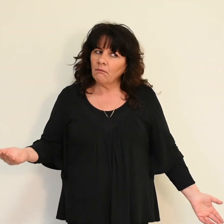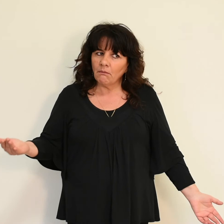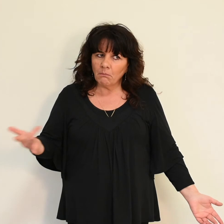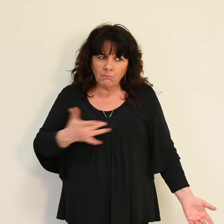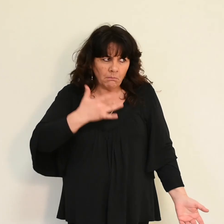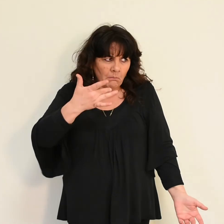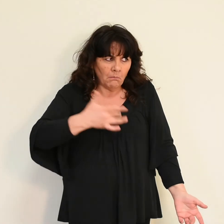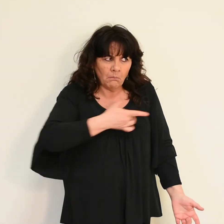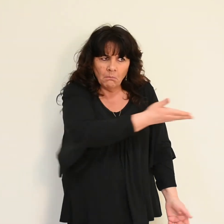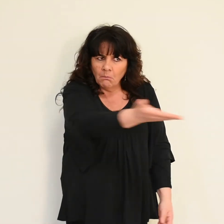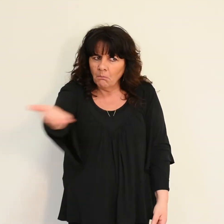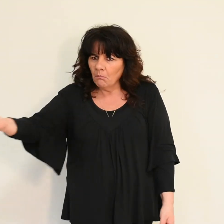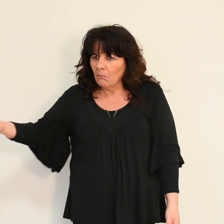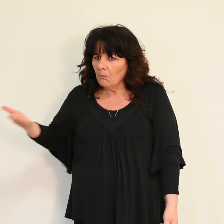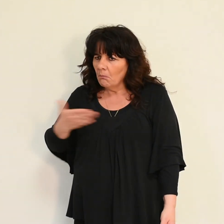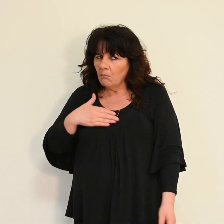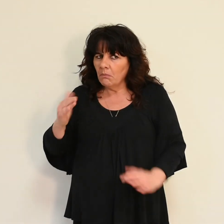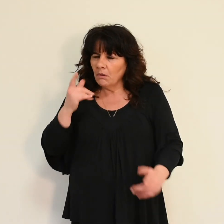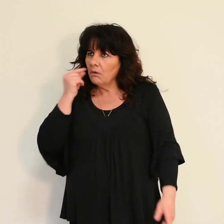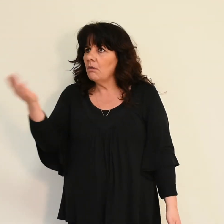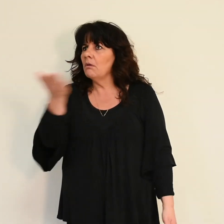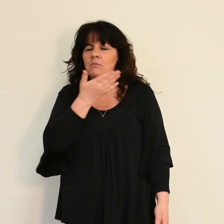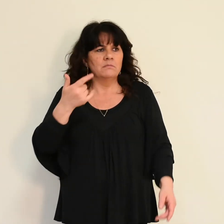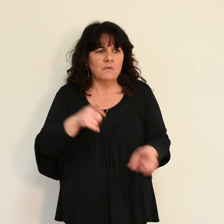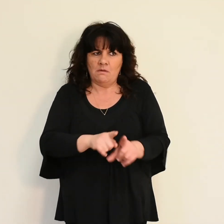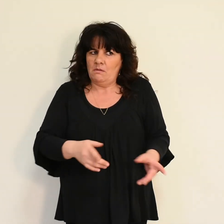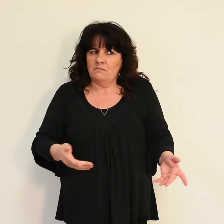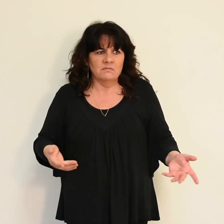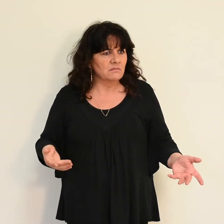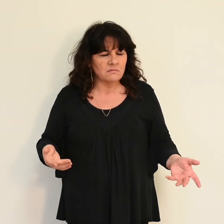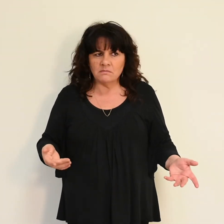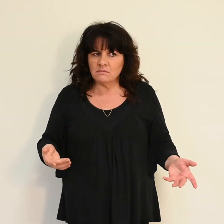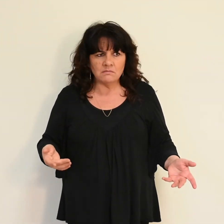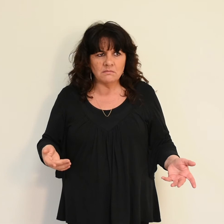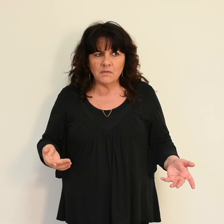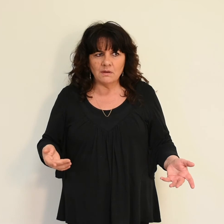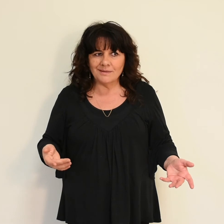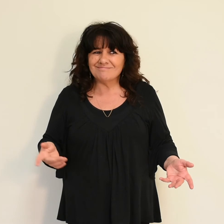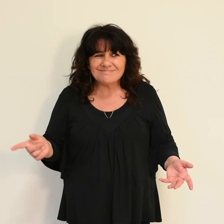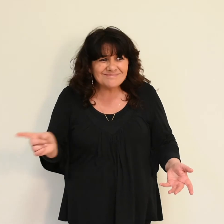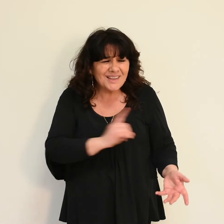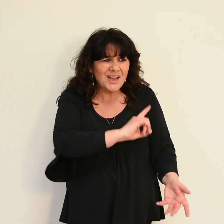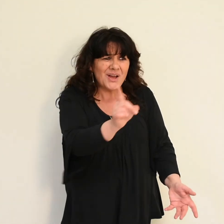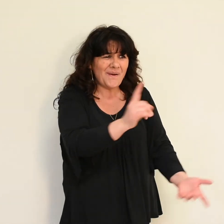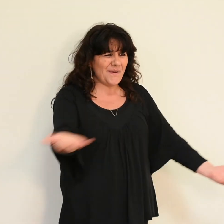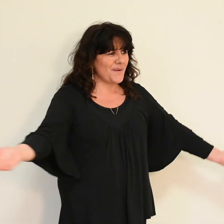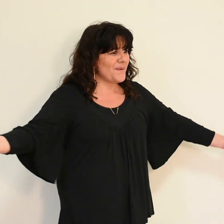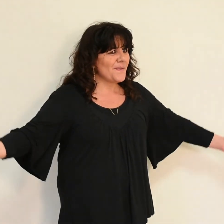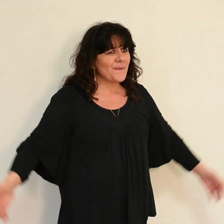tous les hommes ? Mais non, le Christ est ressuscité d'entre les